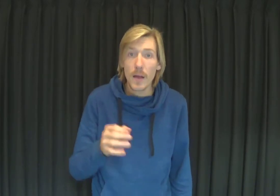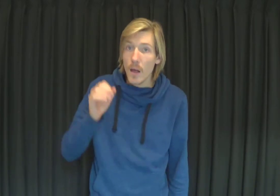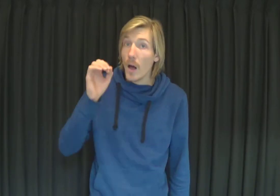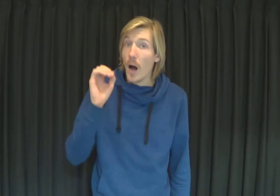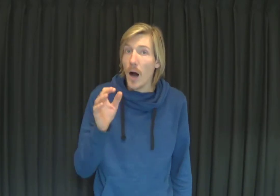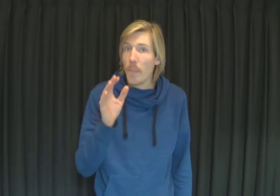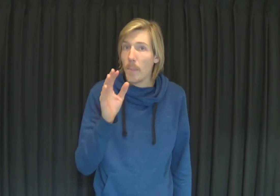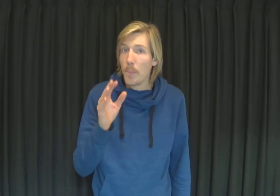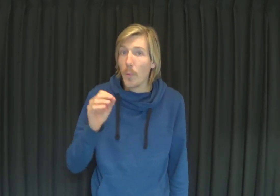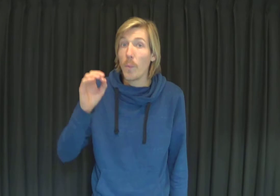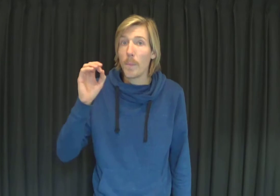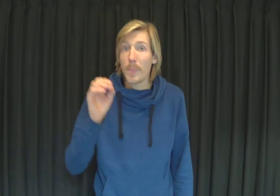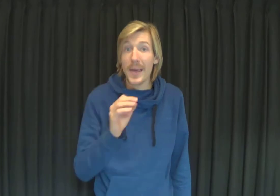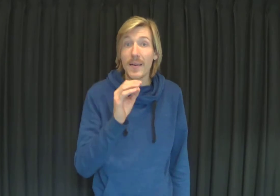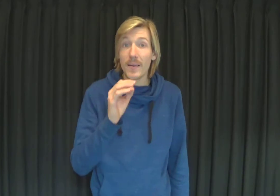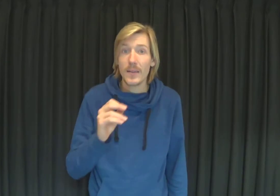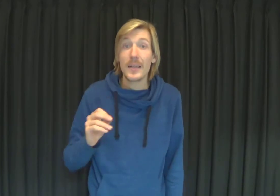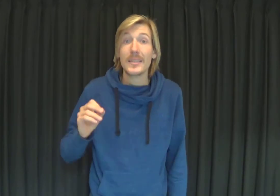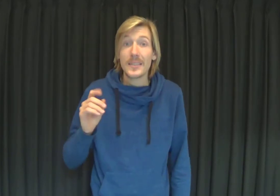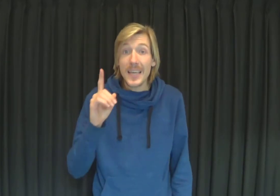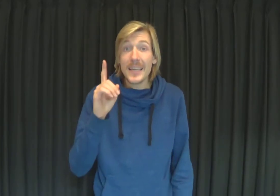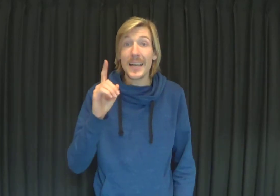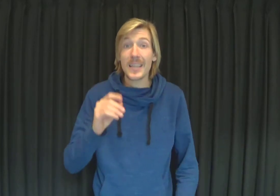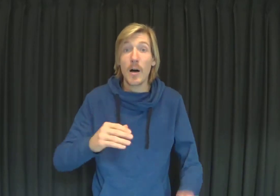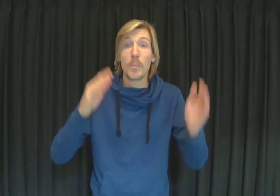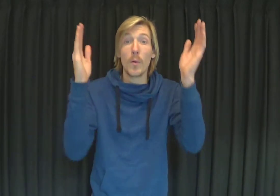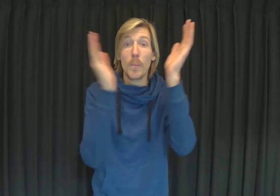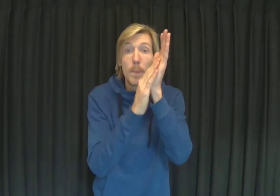apolger, sinaas apolger.